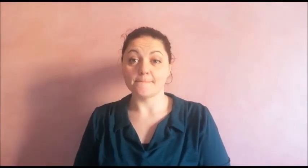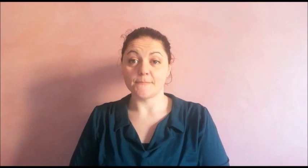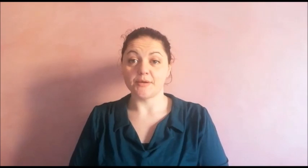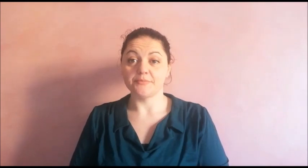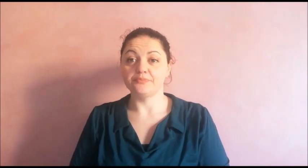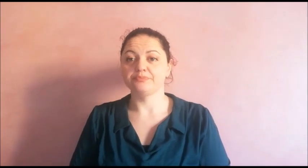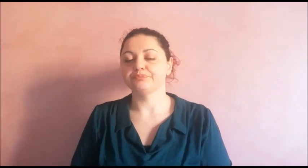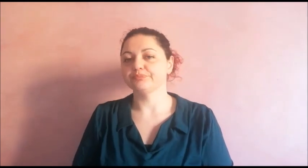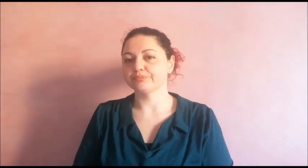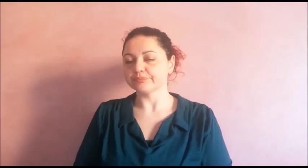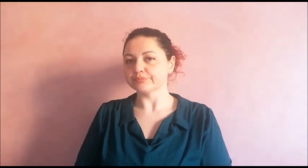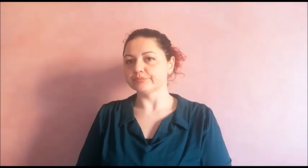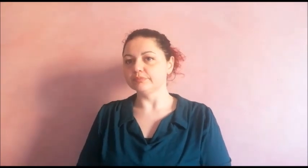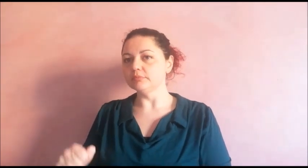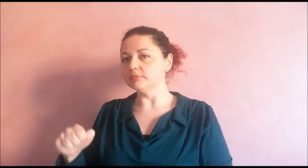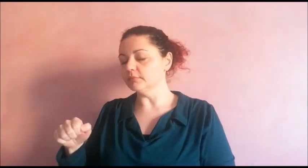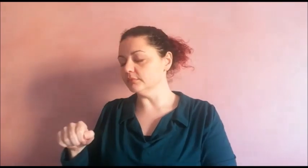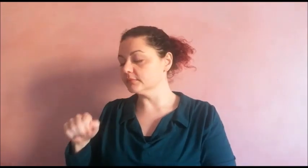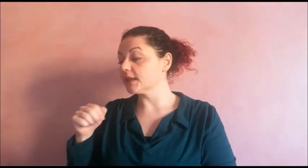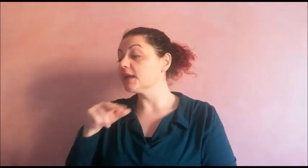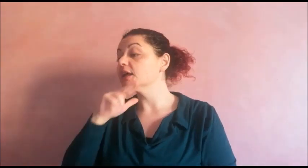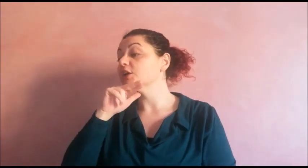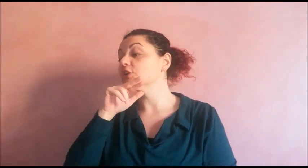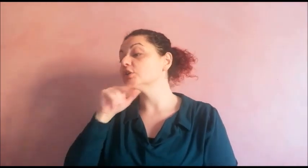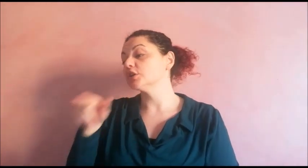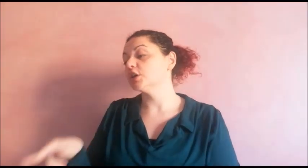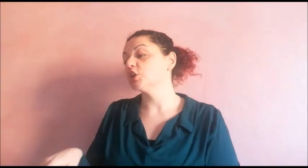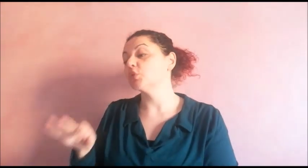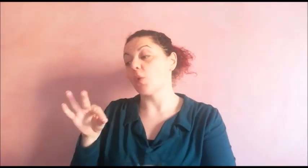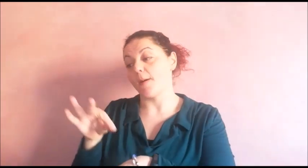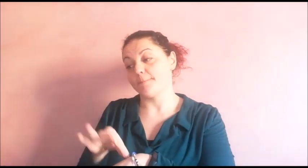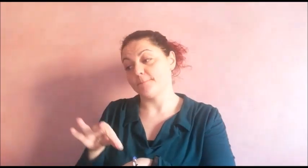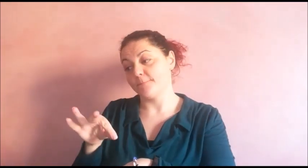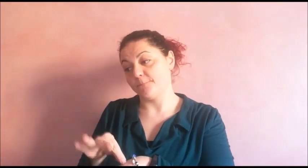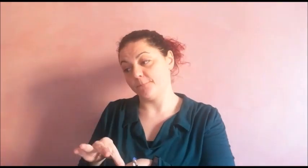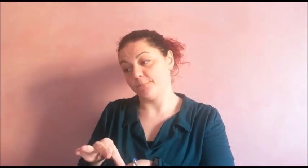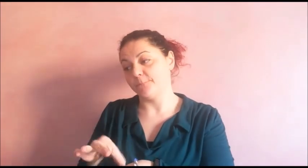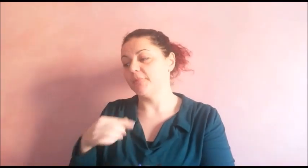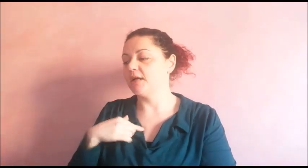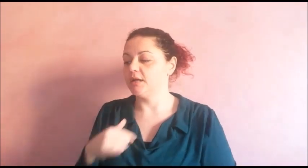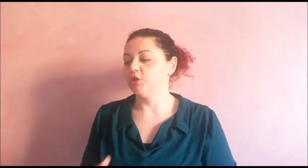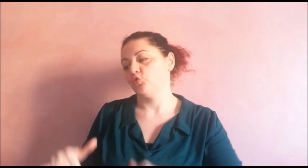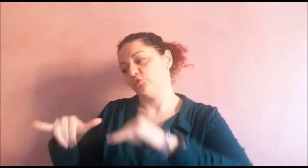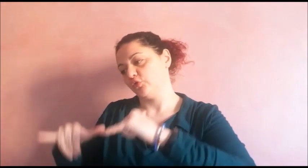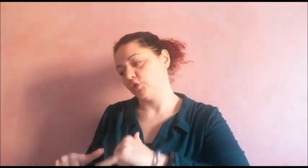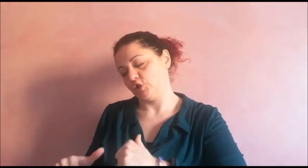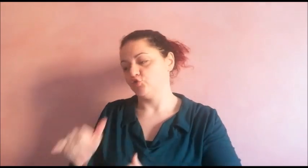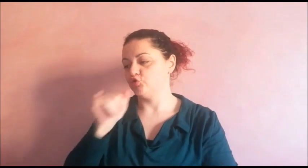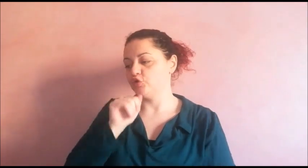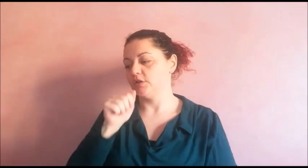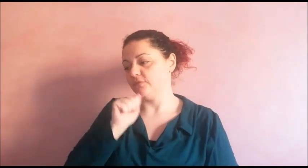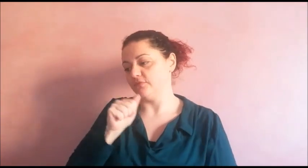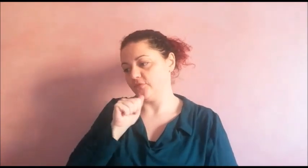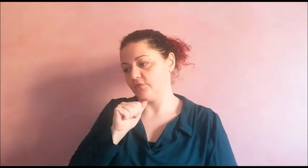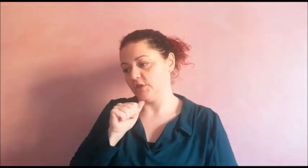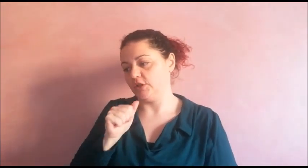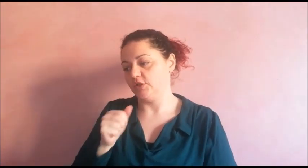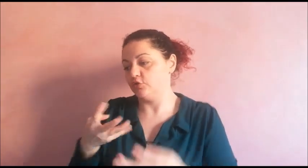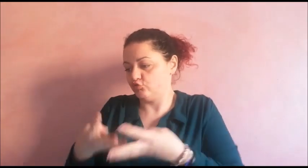La tua cara nonna è malata. Le ho preparato della focaccia e del vino in un cestino.